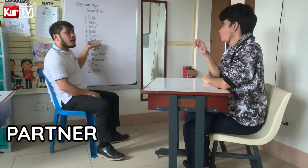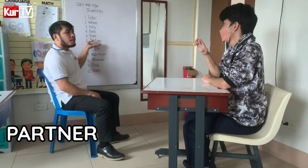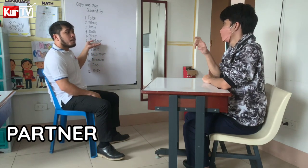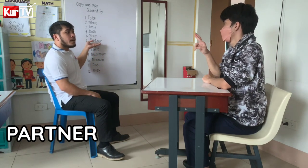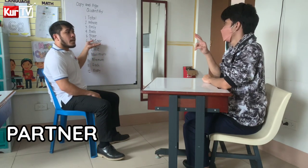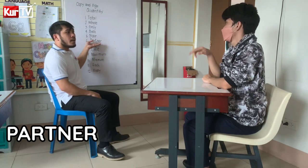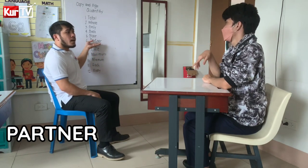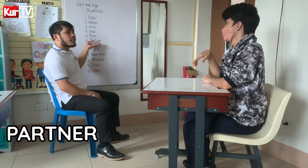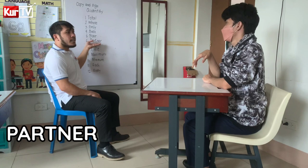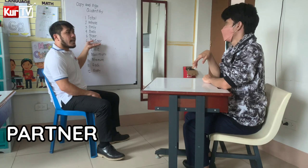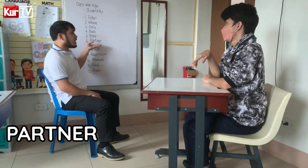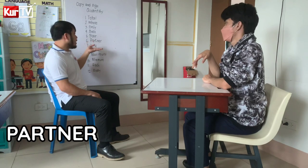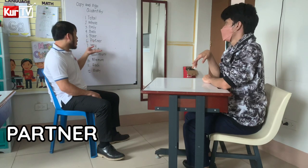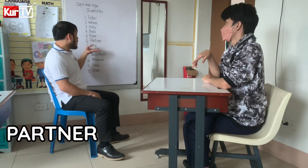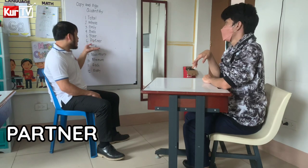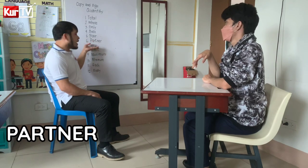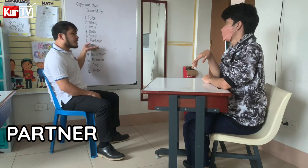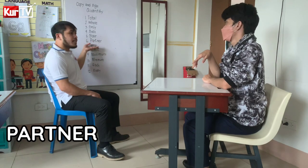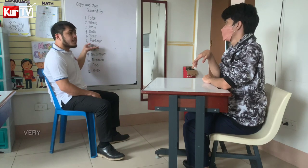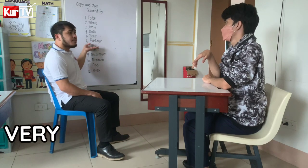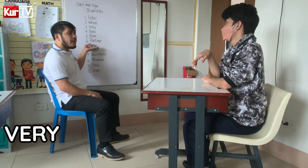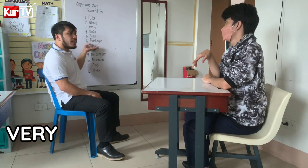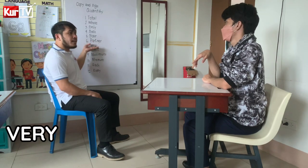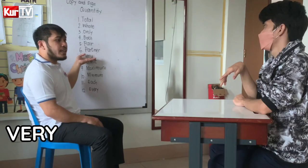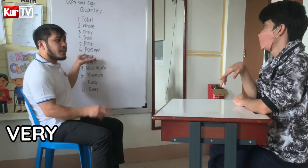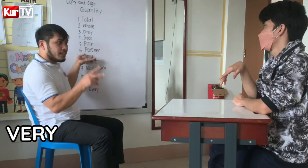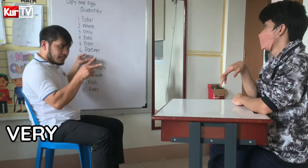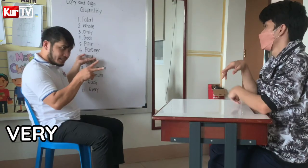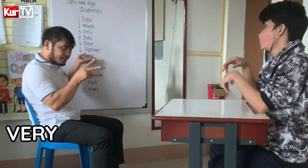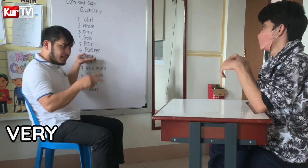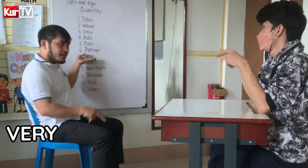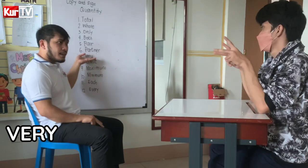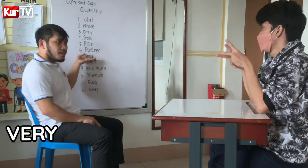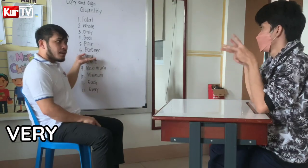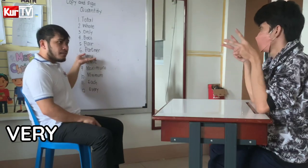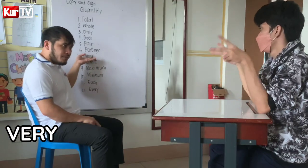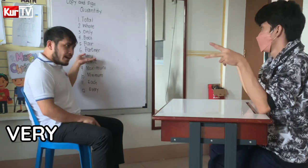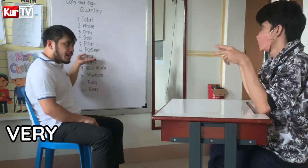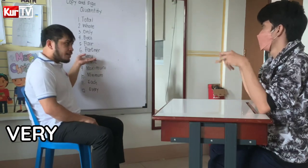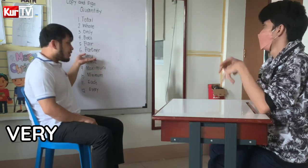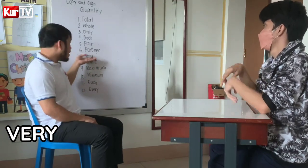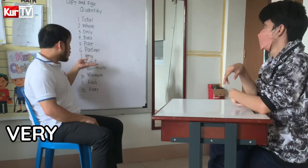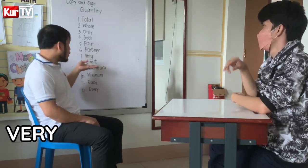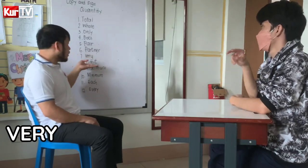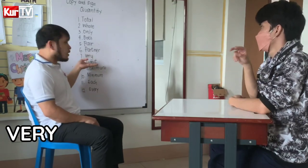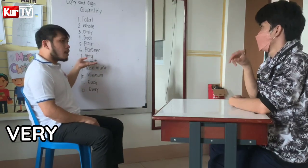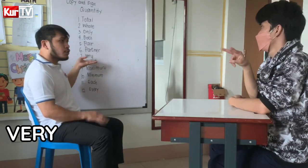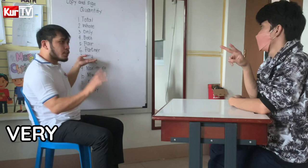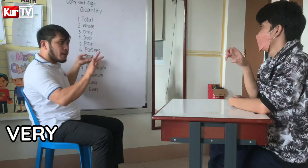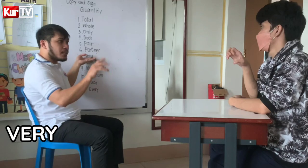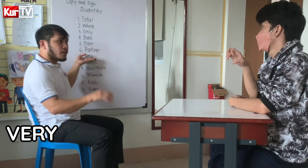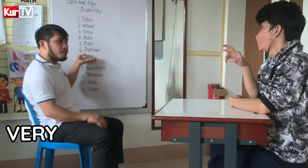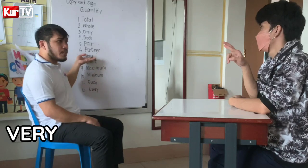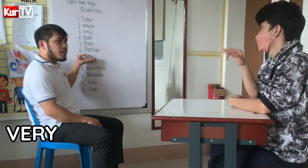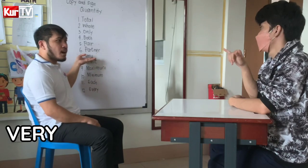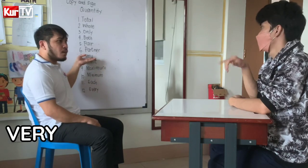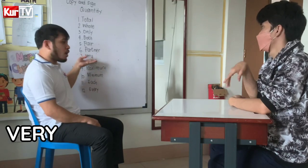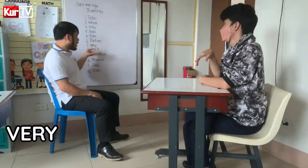T-A-R-T-N-E-R. Next is very. Very. Very good. You spell the word. T-E-R-Y.